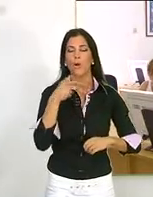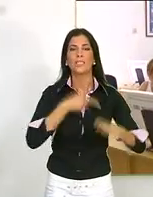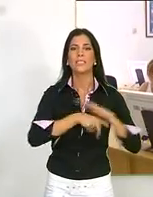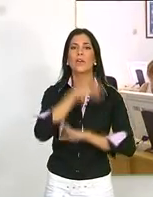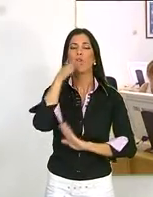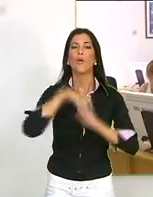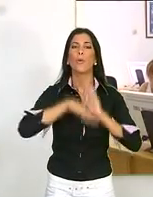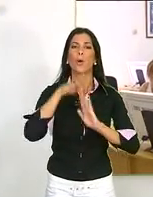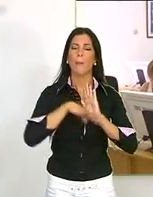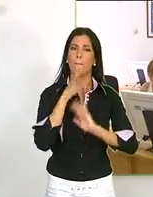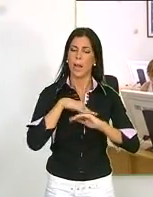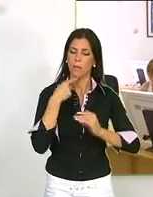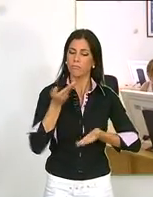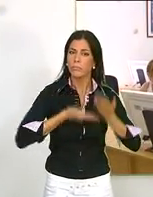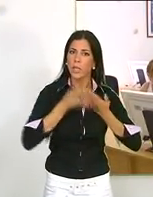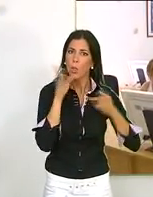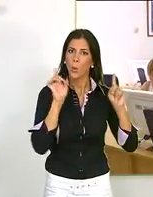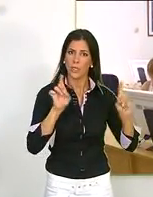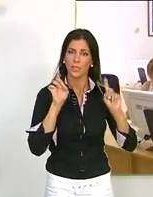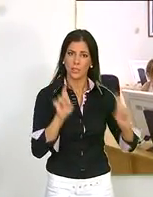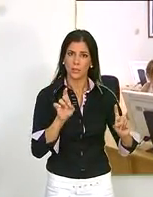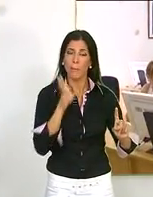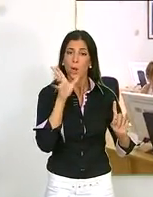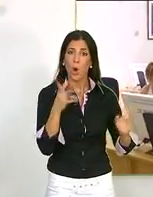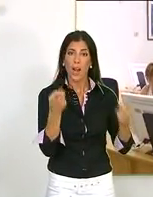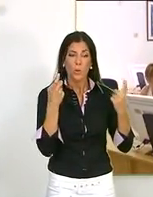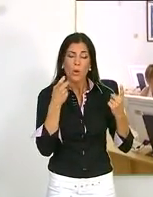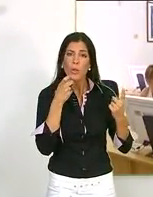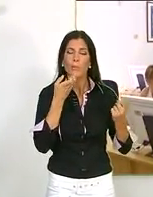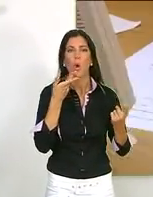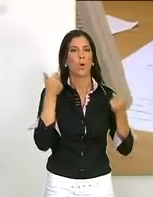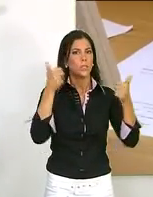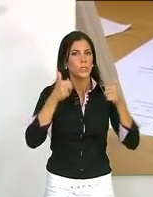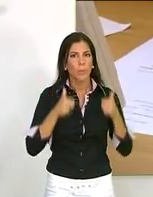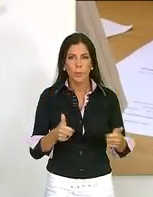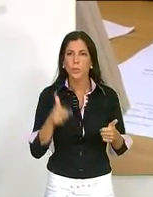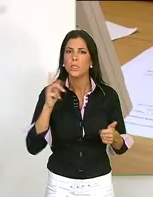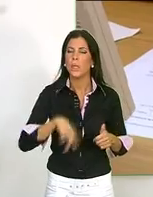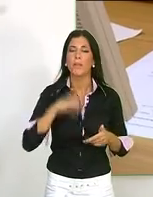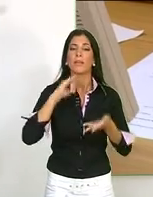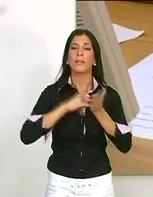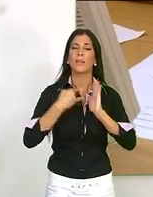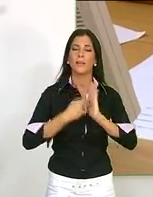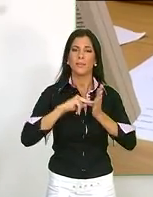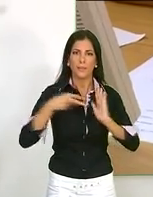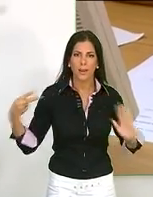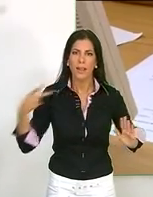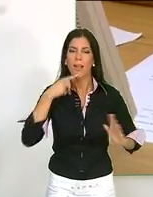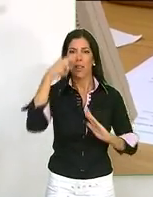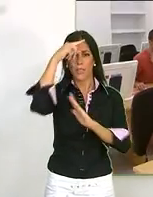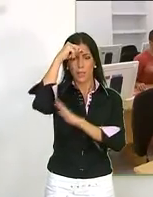través del acuerdo se ha concertado el desarrollo de un programa de cooperación educativa, a través del cual el alumnado de diplomatura,